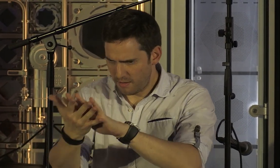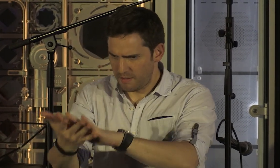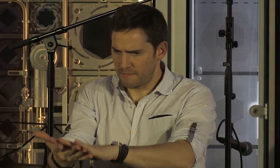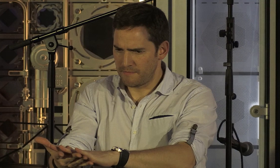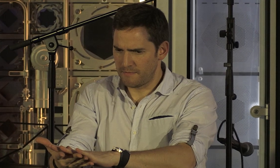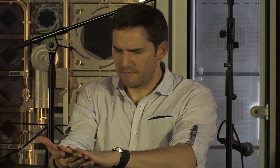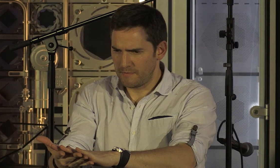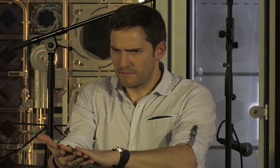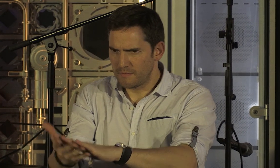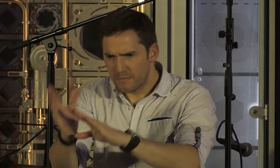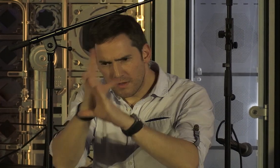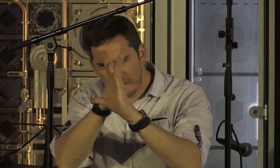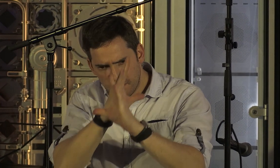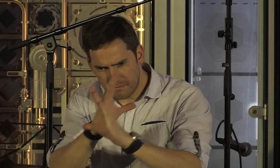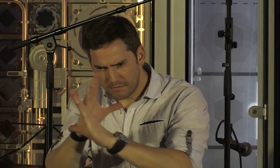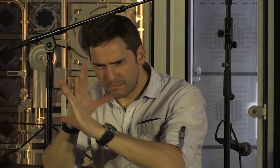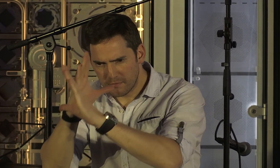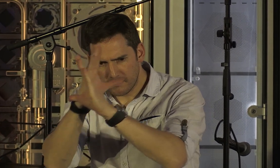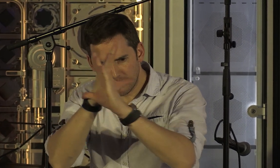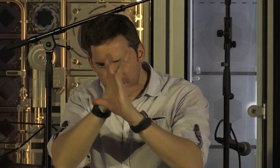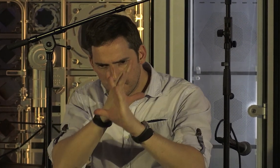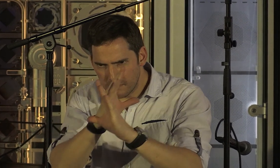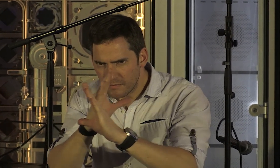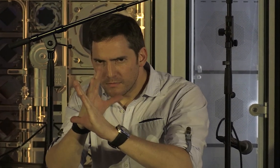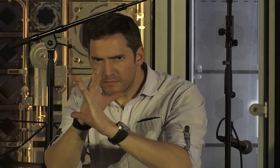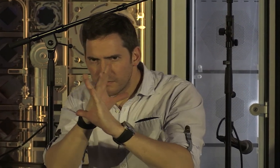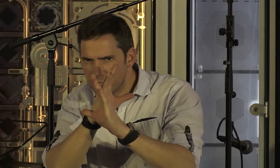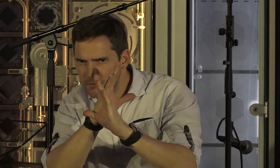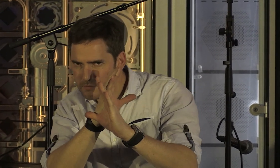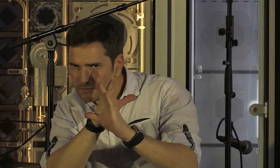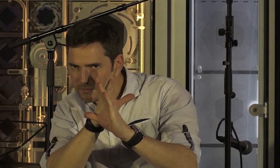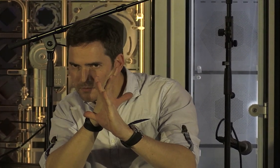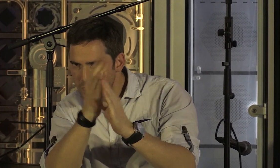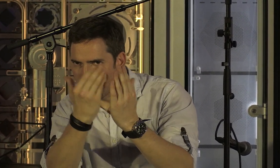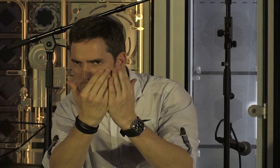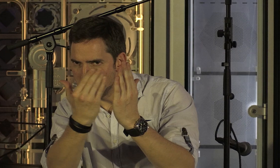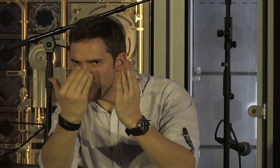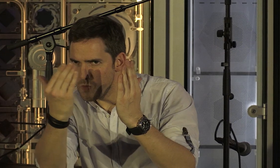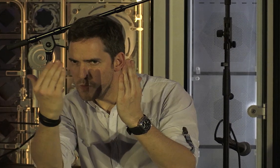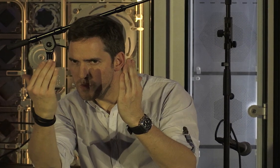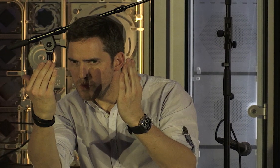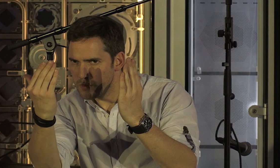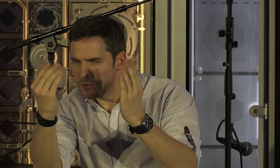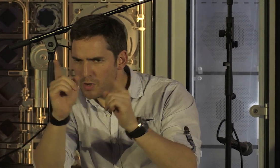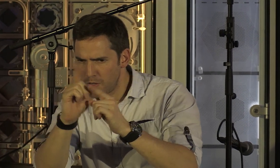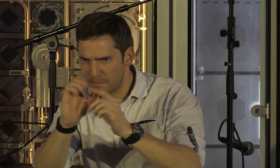Masquée derrière une natte dans un mur, comme bouclier contre les yeux